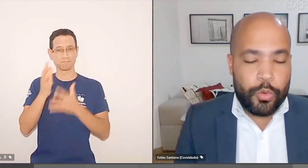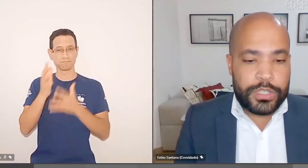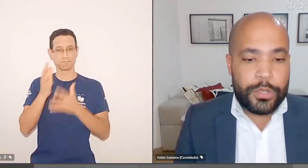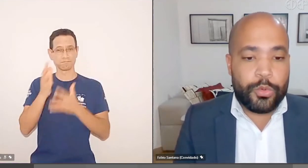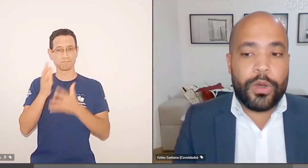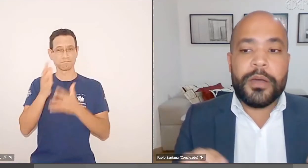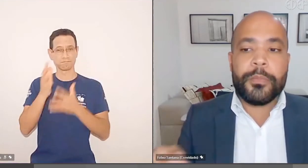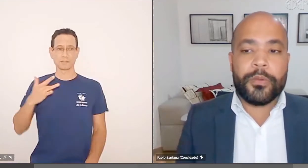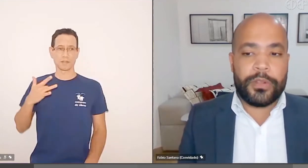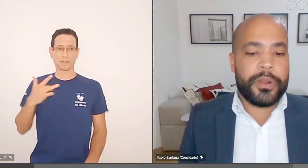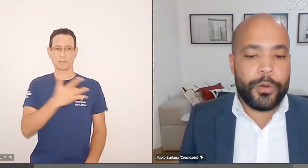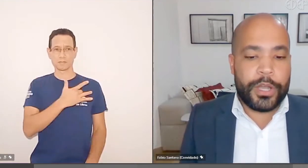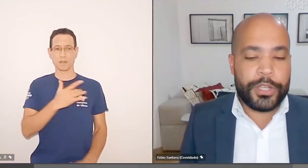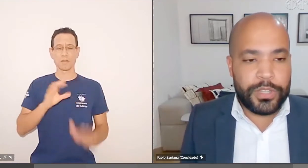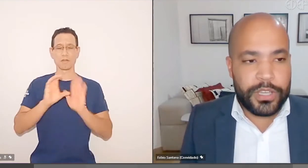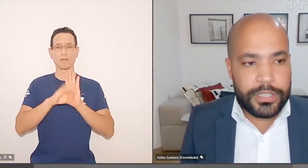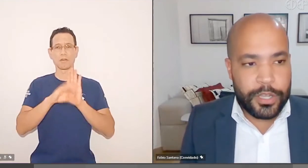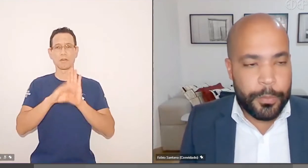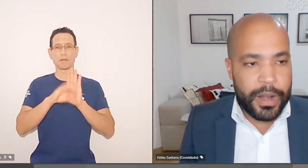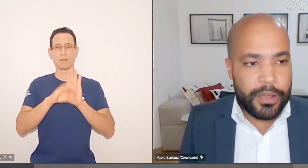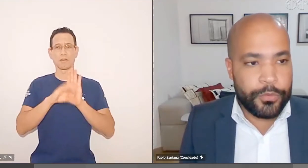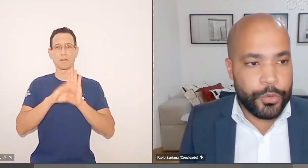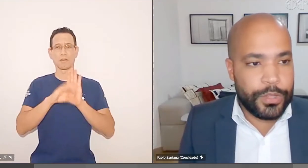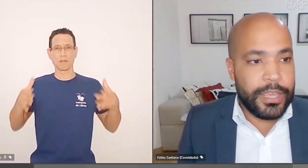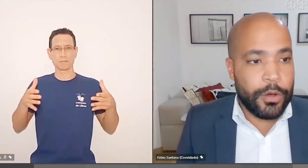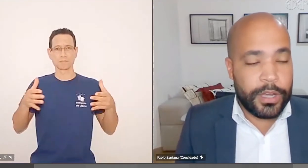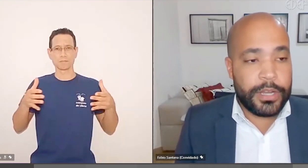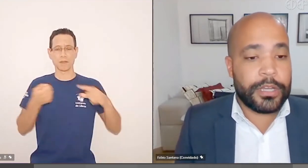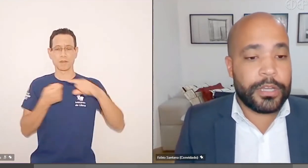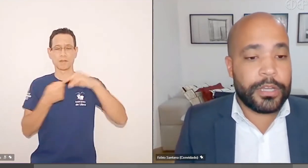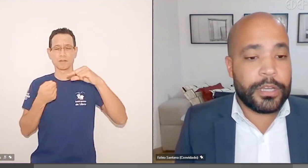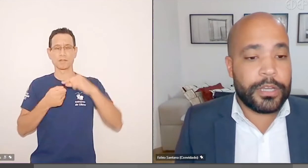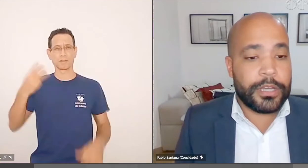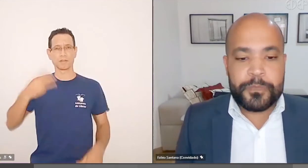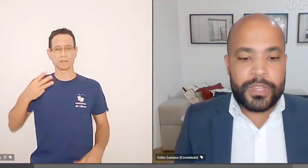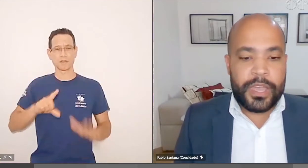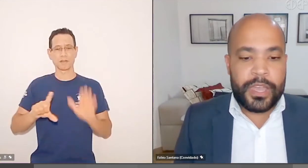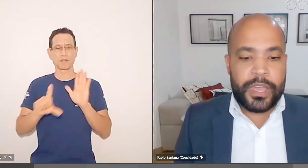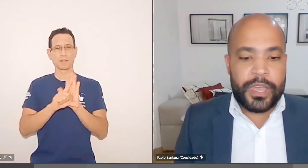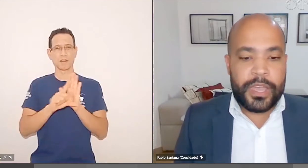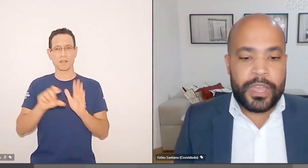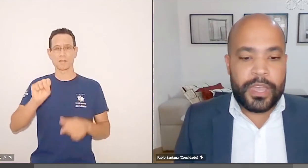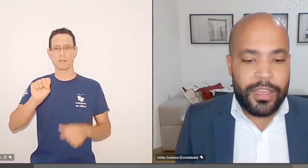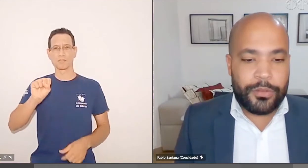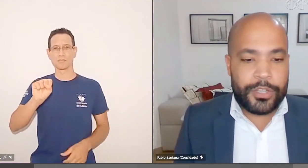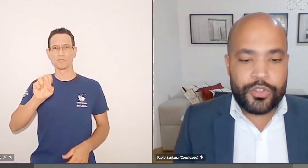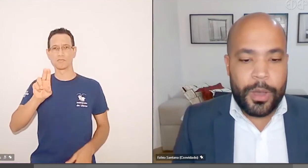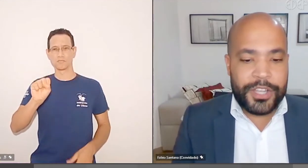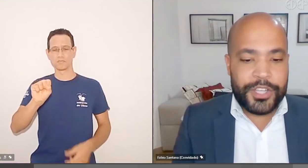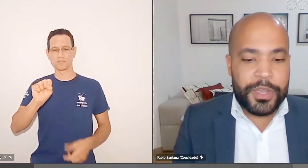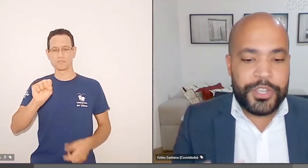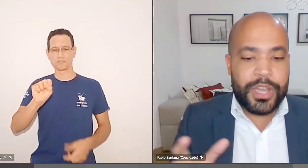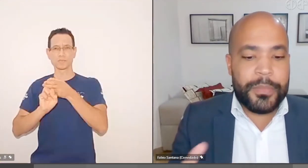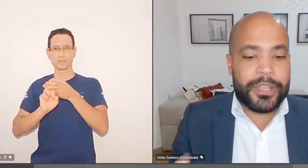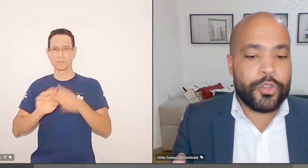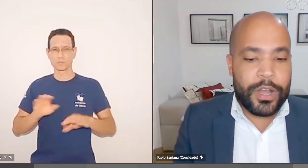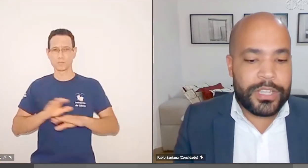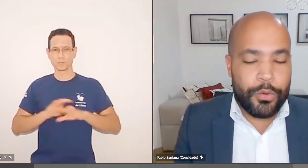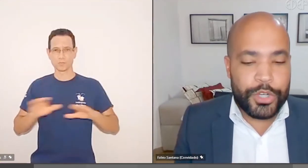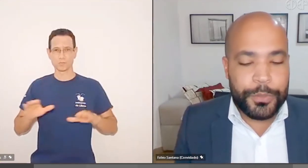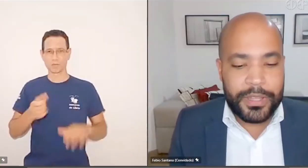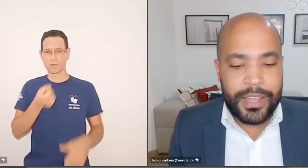ela tem um conceito amplo, né? Como prevê o artigo terceiro parágrafo único da Lei Orgânica do SUS, que não é só a parte